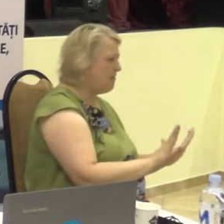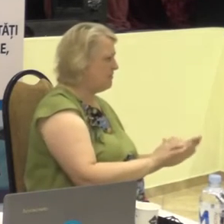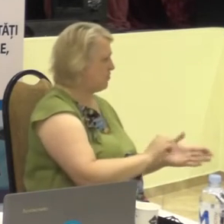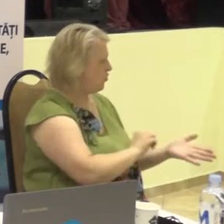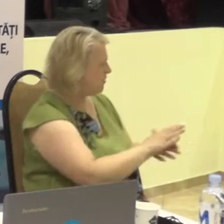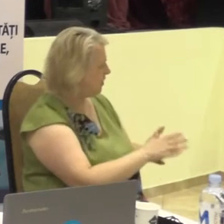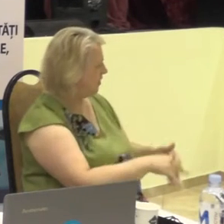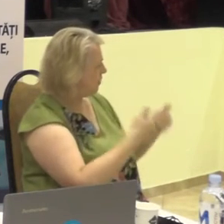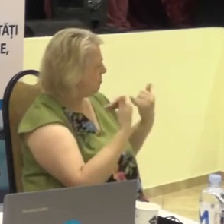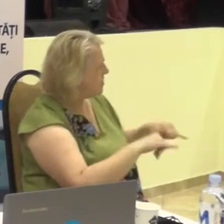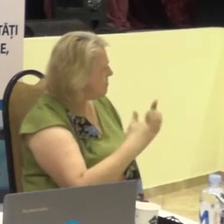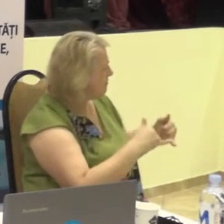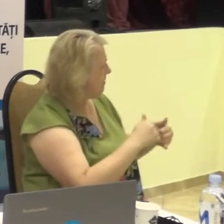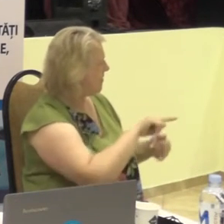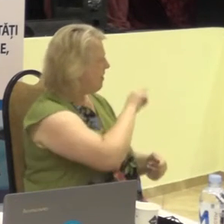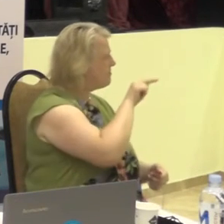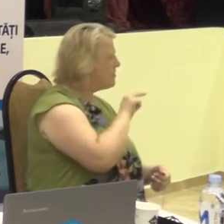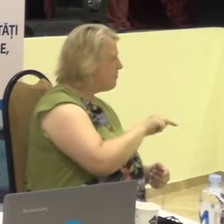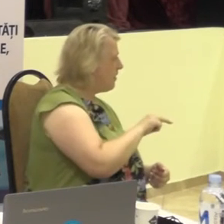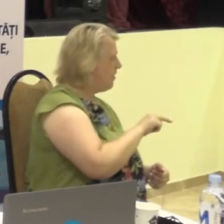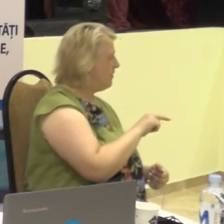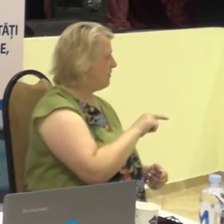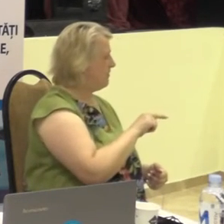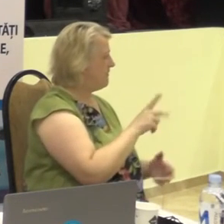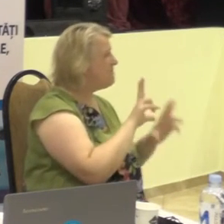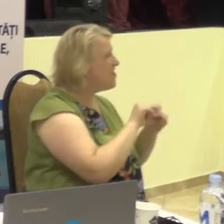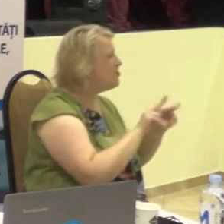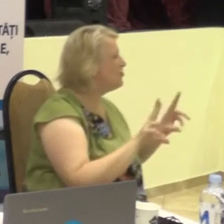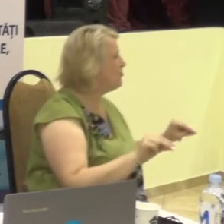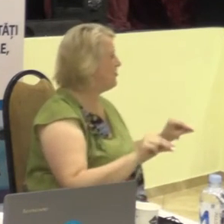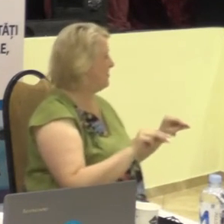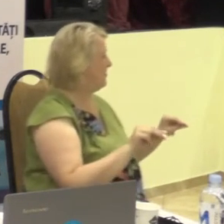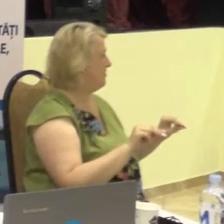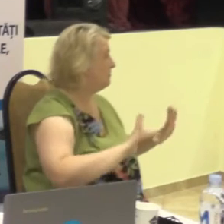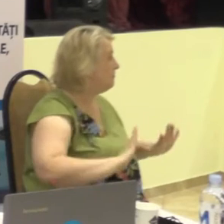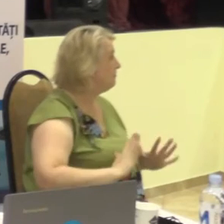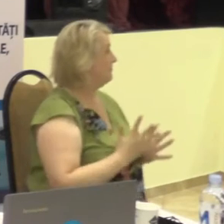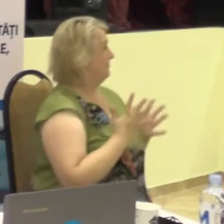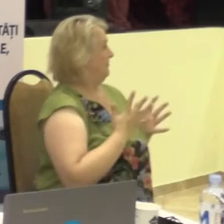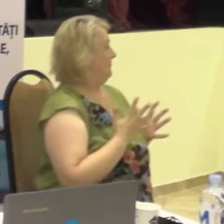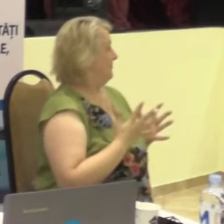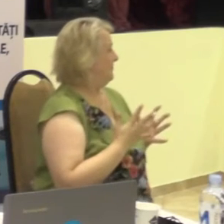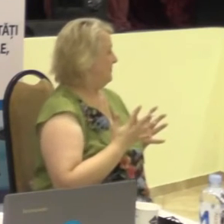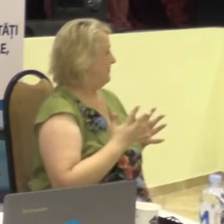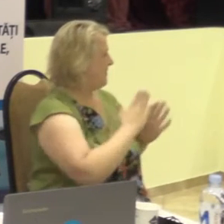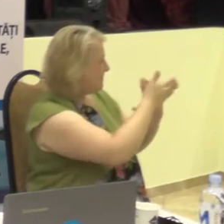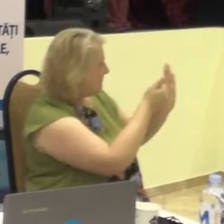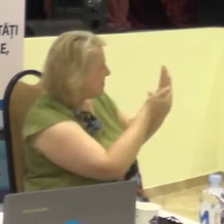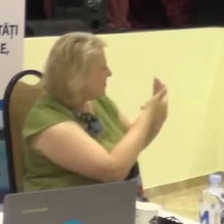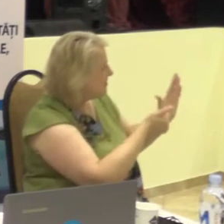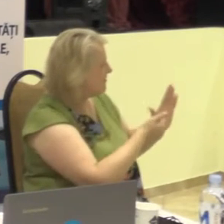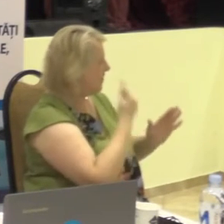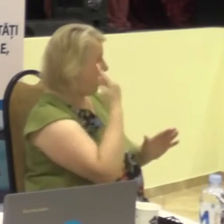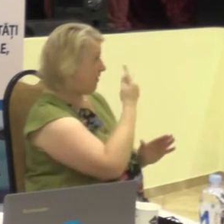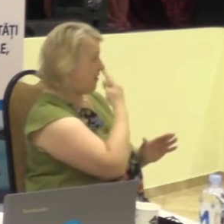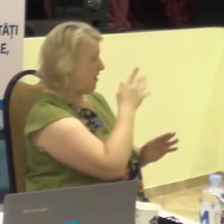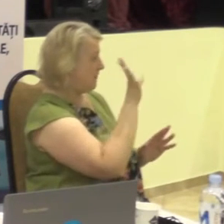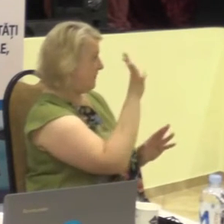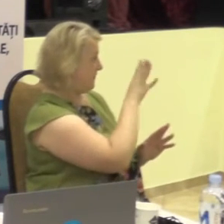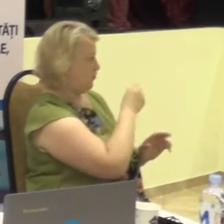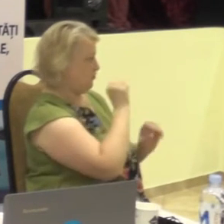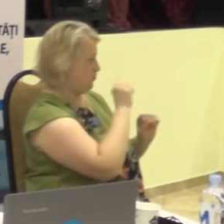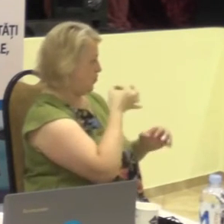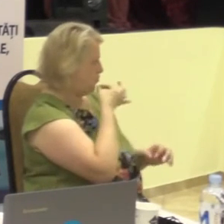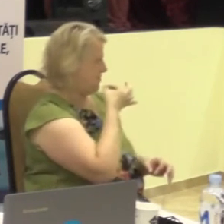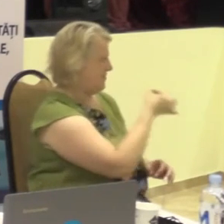mirare, întrebare, fericire, încântare, chemare, transmiterea